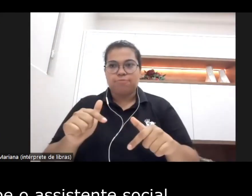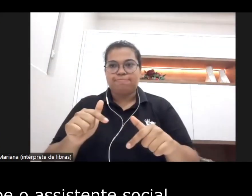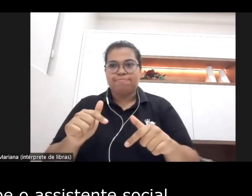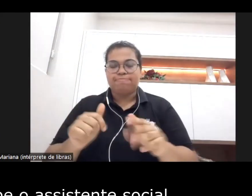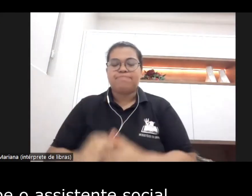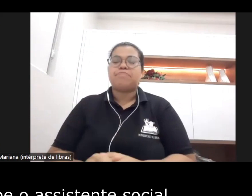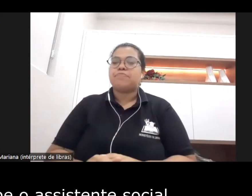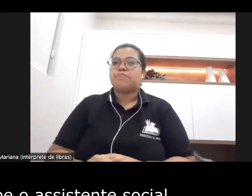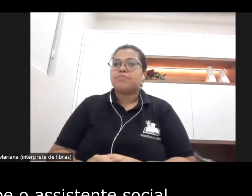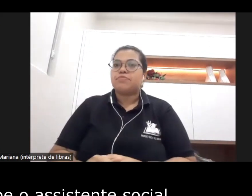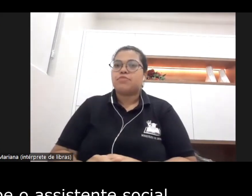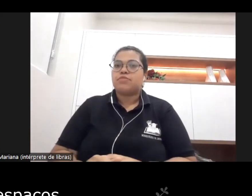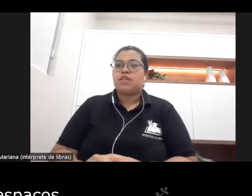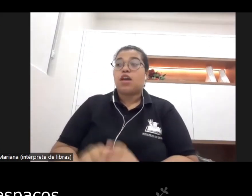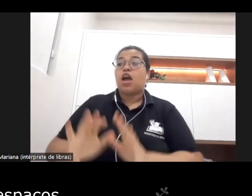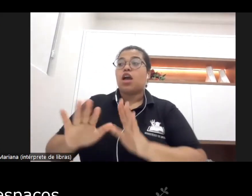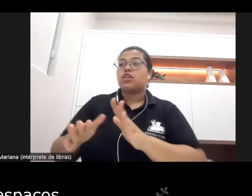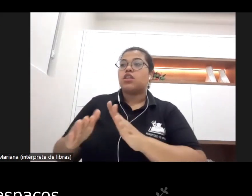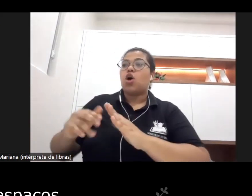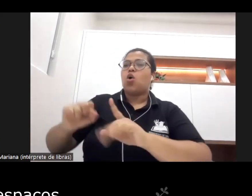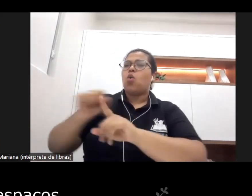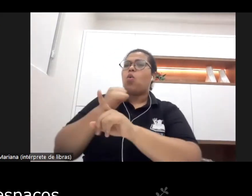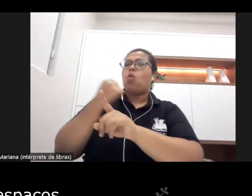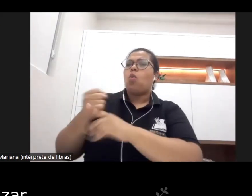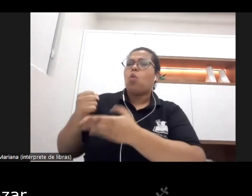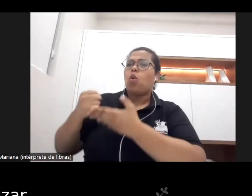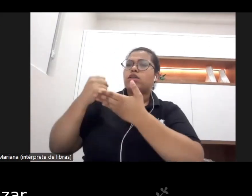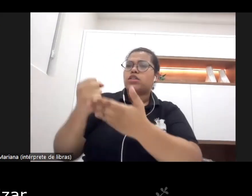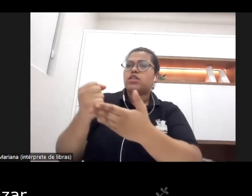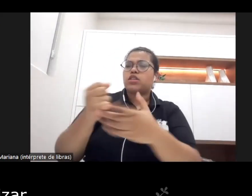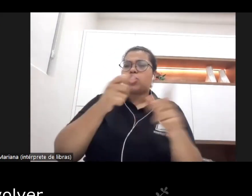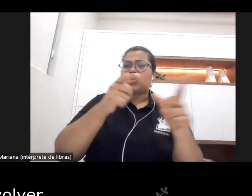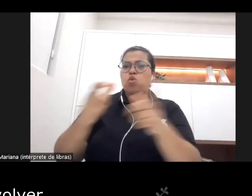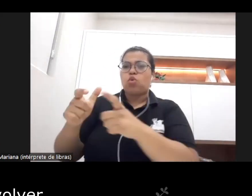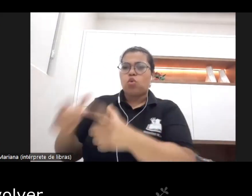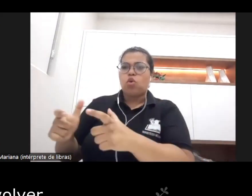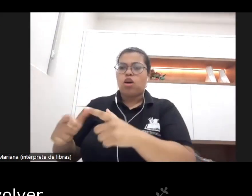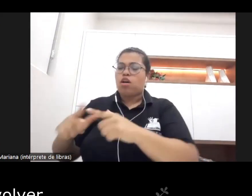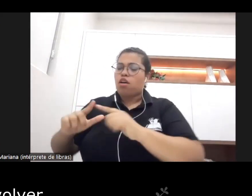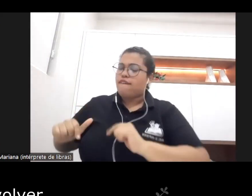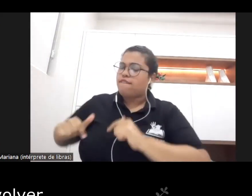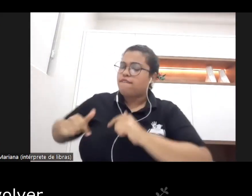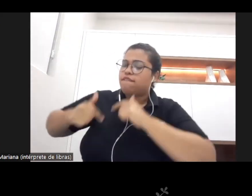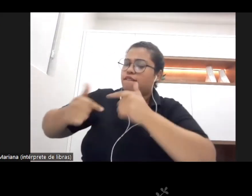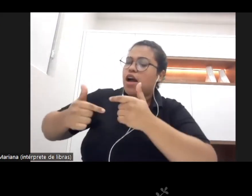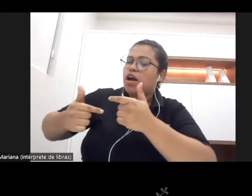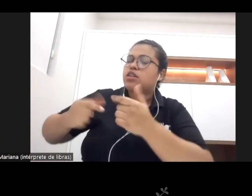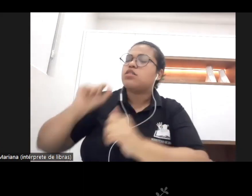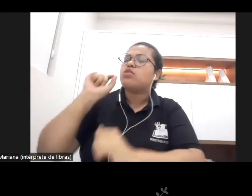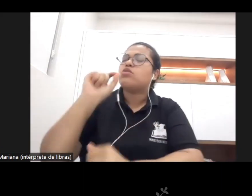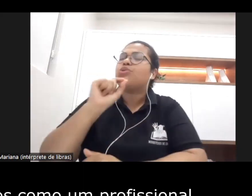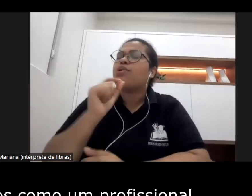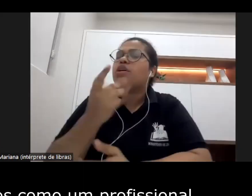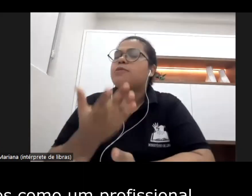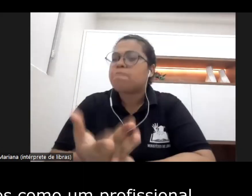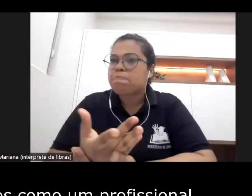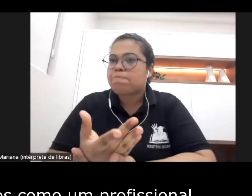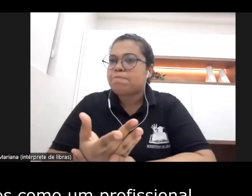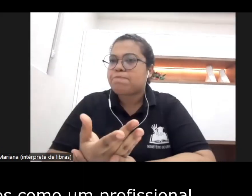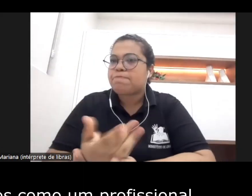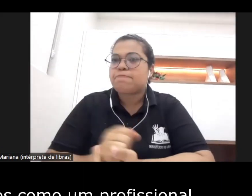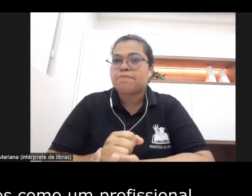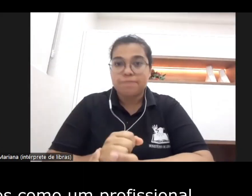que cabe ao assistente social nesses espaços realizar desenvolver primeiro